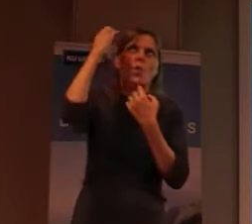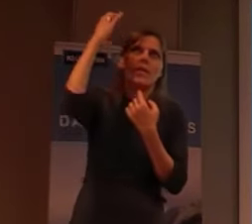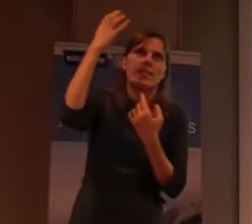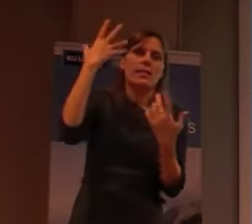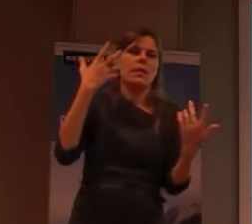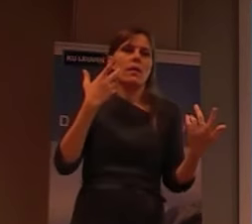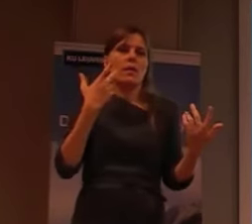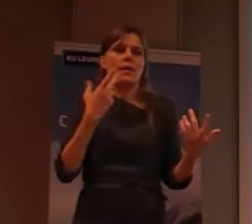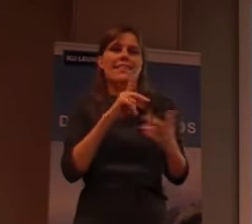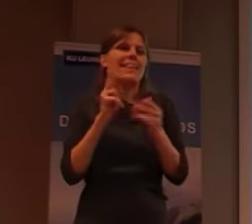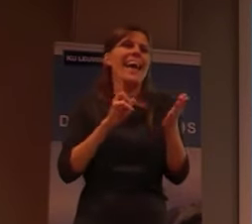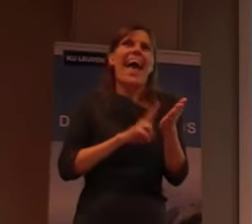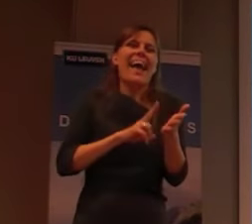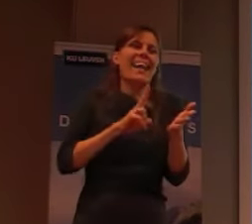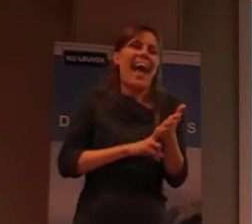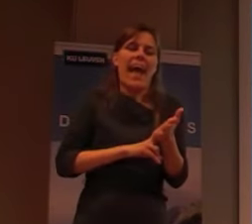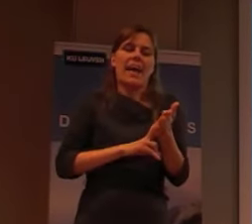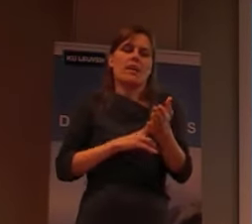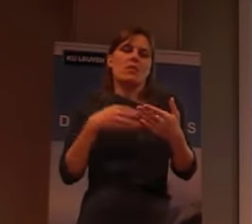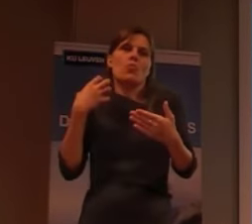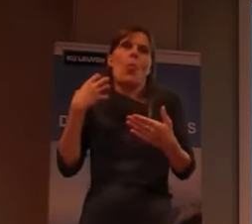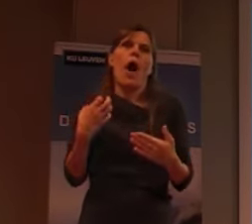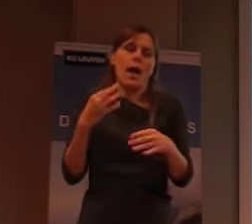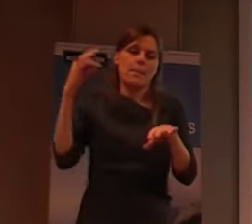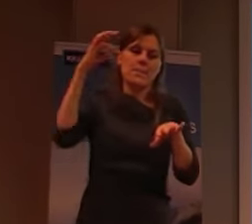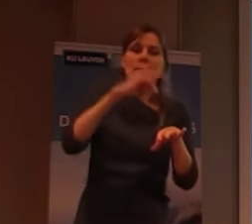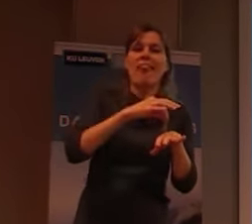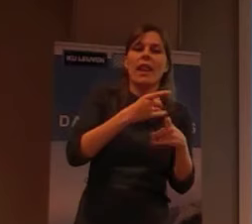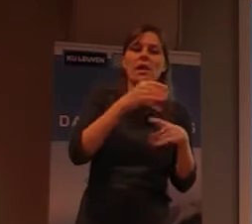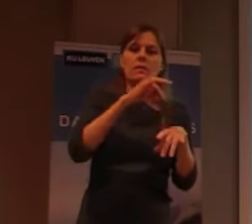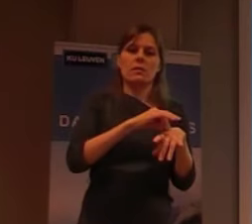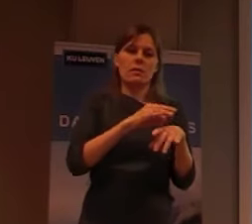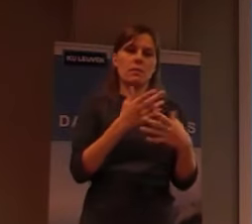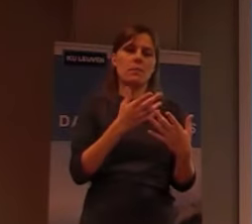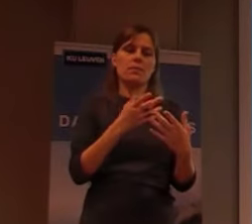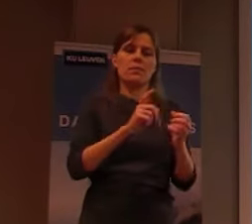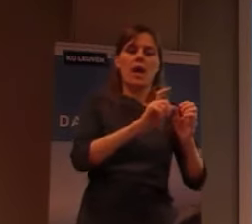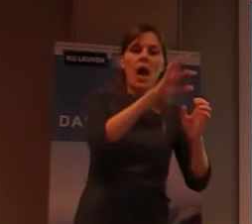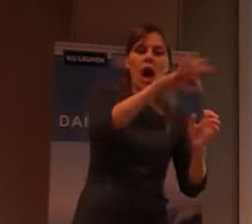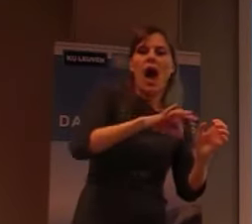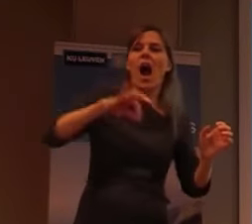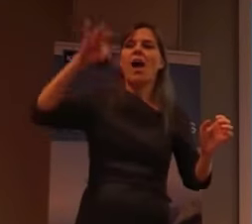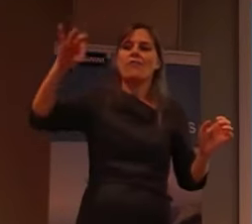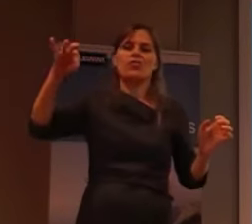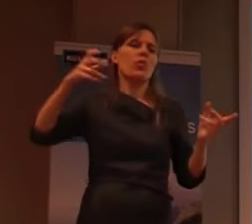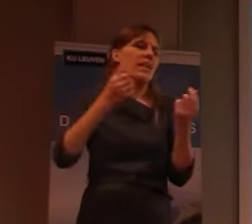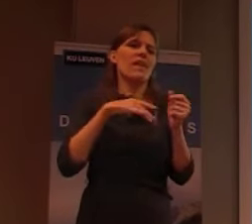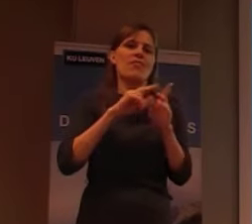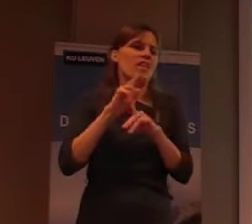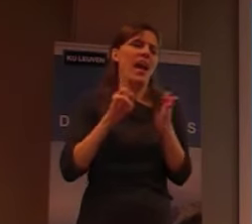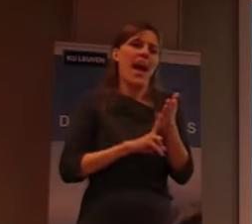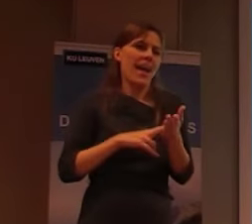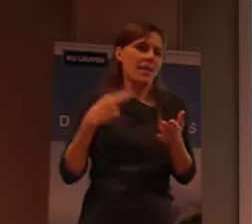eigenlijk, geen echt, besmettelijke ziekte was, dan, dat afzonder, was eigenlijk, nooit, nodig geweest. Dus,